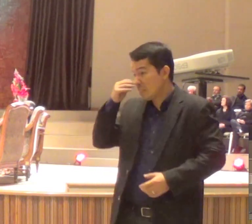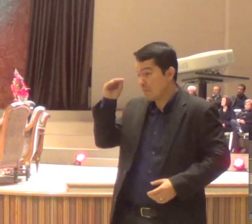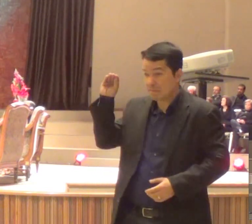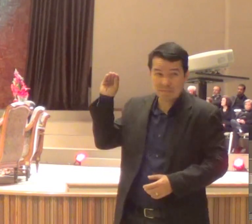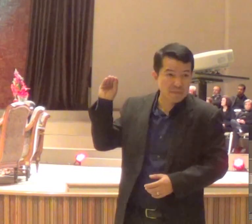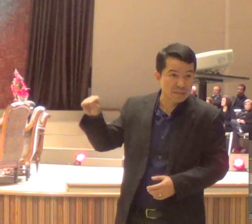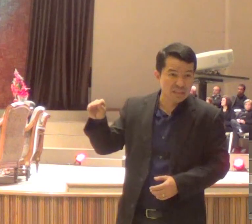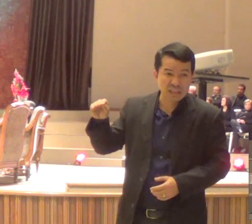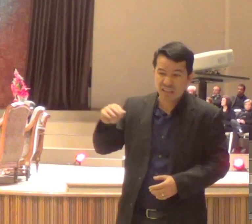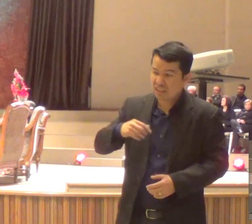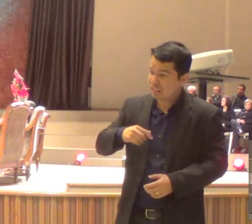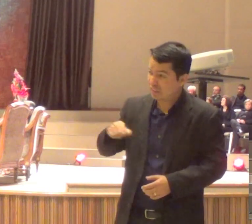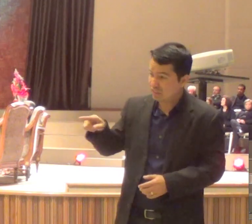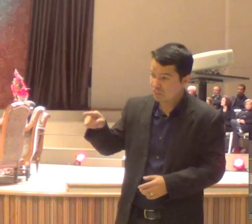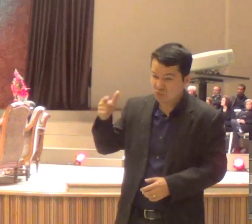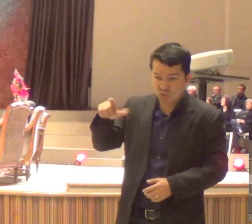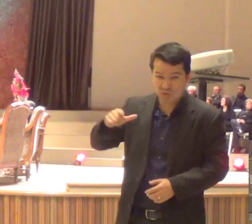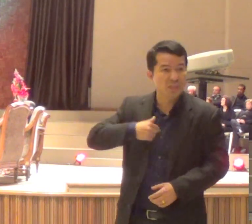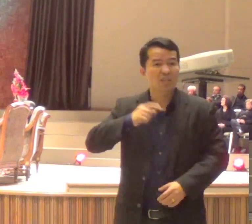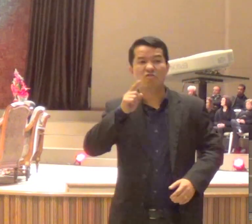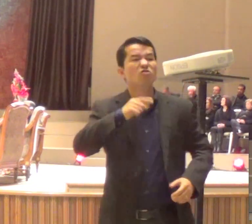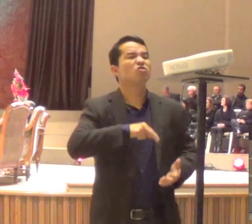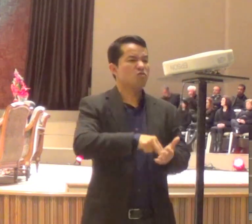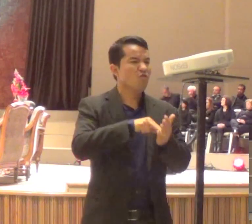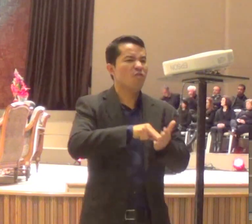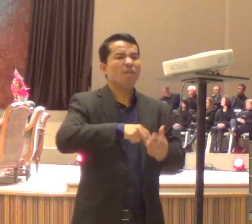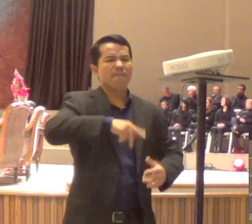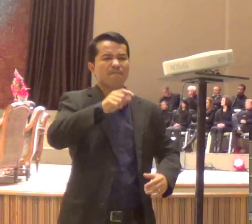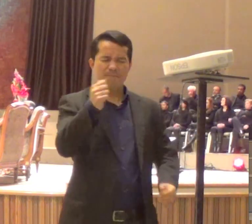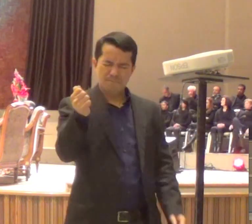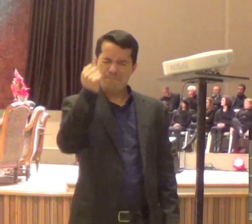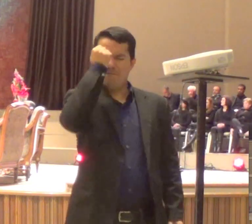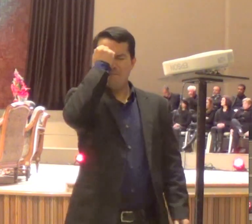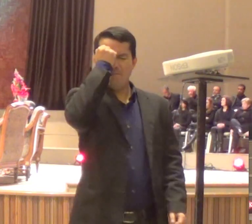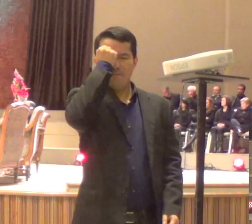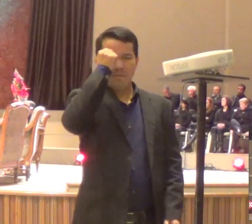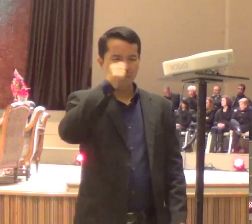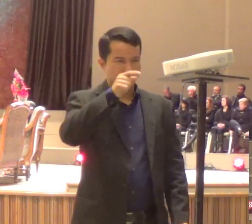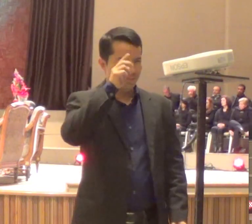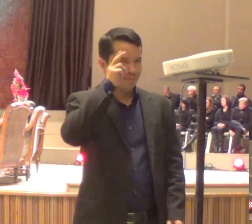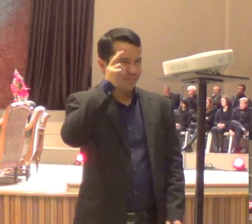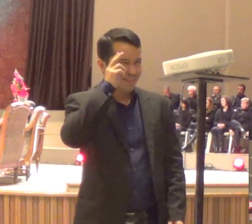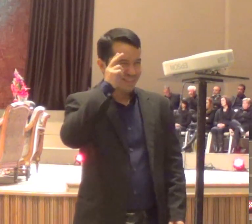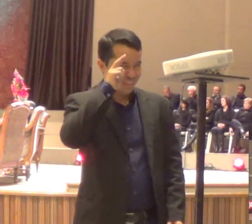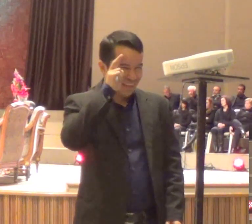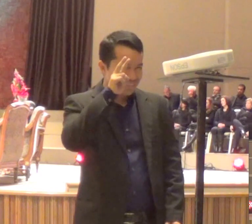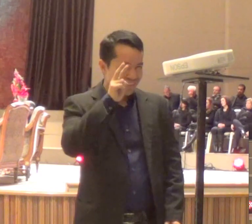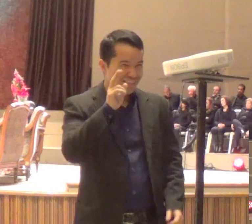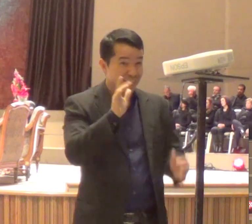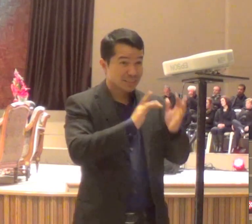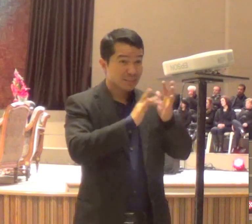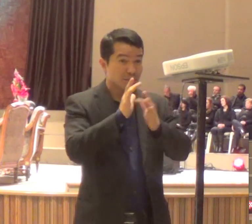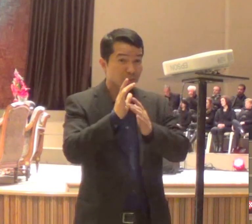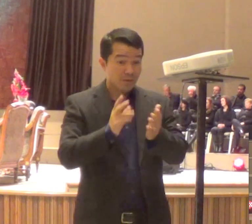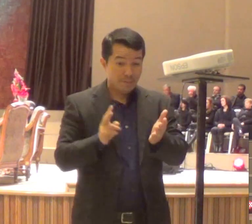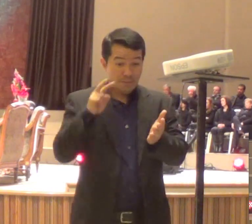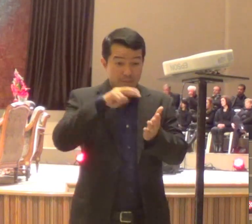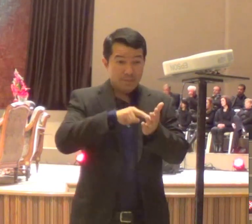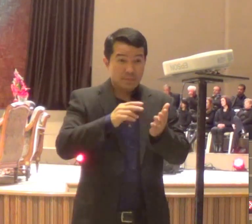e quando, Jesus ressuscita, três vezes, ele vai, falar para Pedro, Pedro tu me amas, Pedro tu me amas,